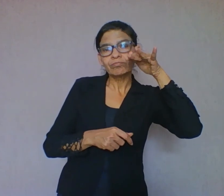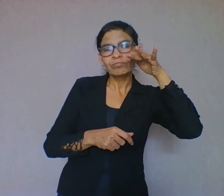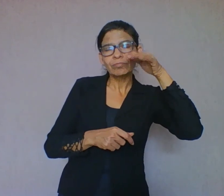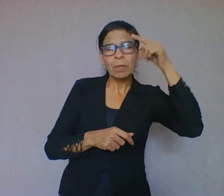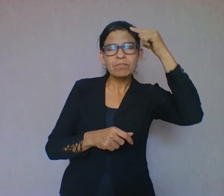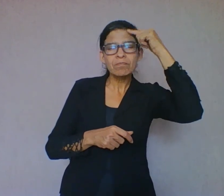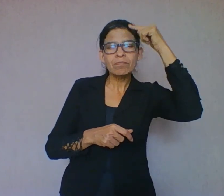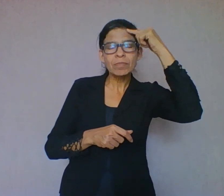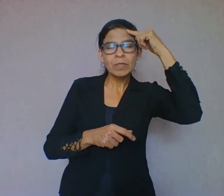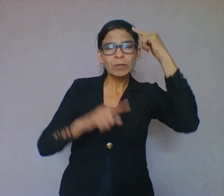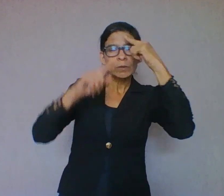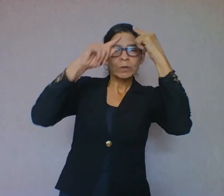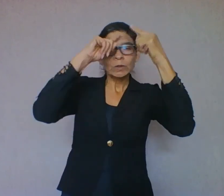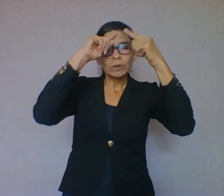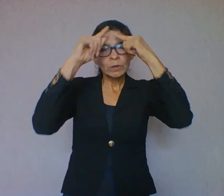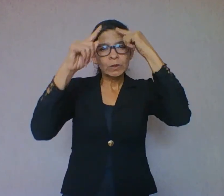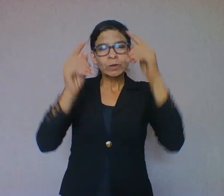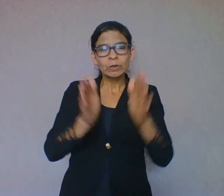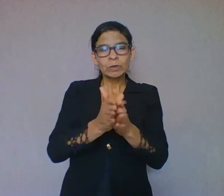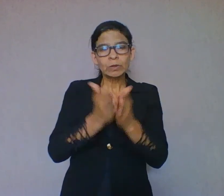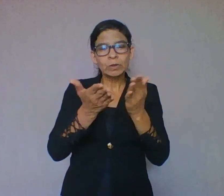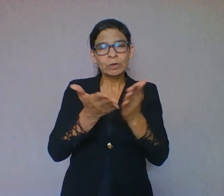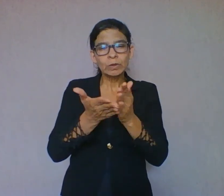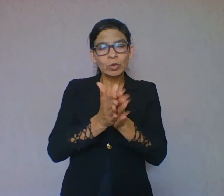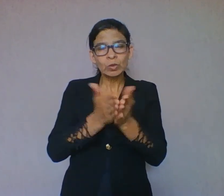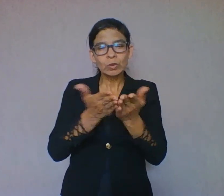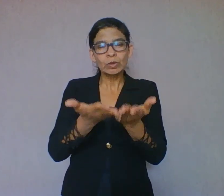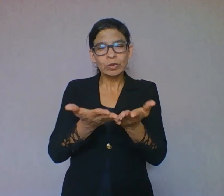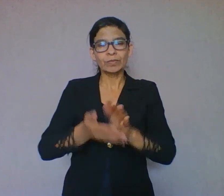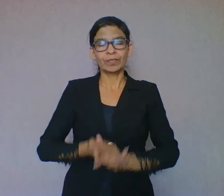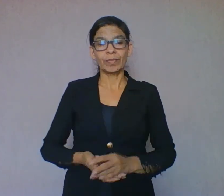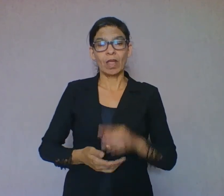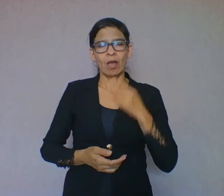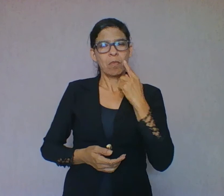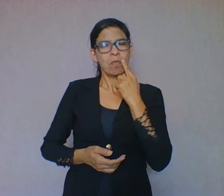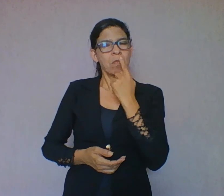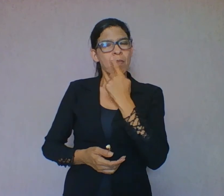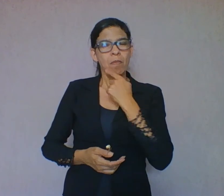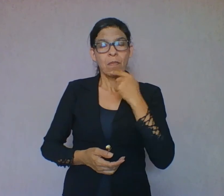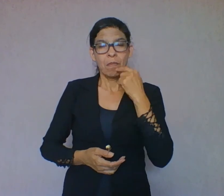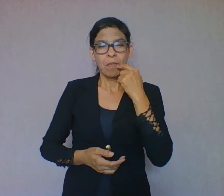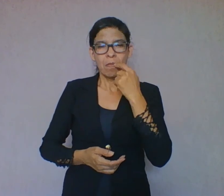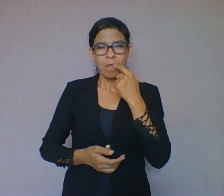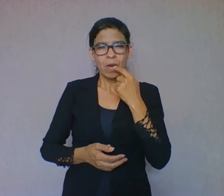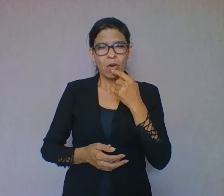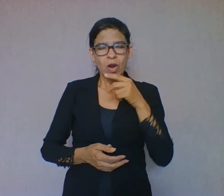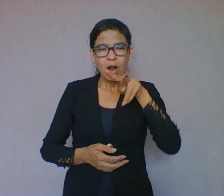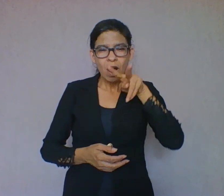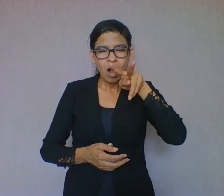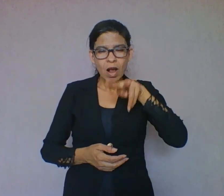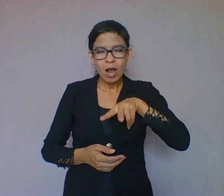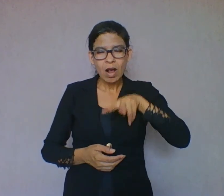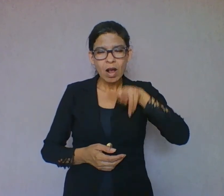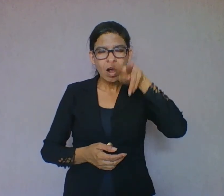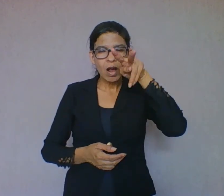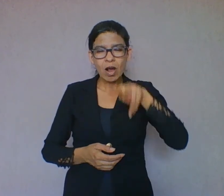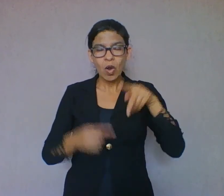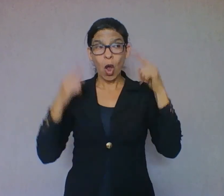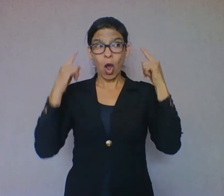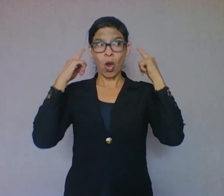para ler com a expressividade de um contador. Os ouvidos para